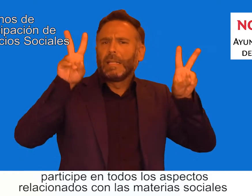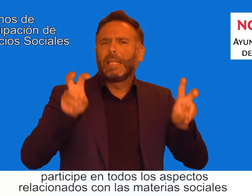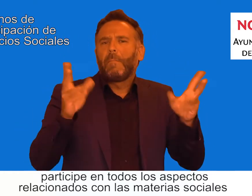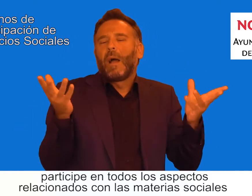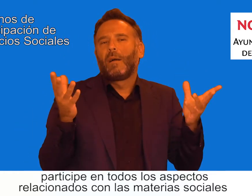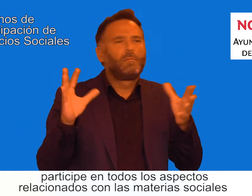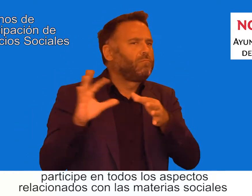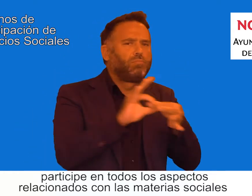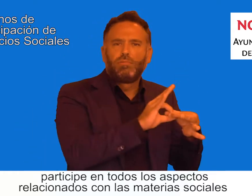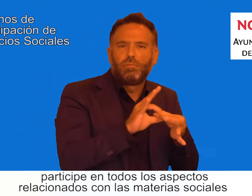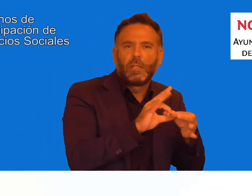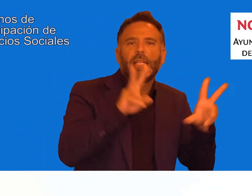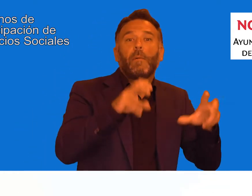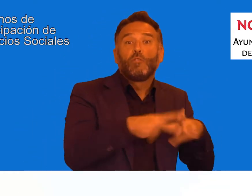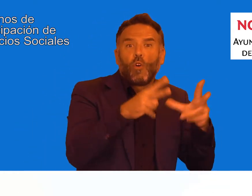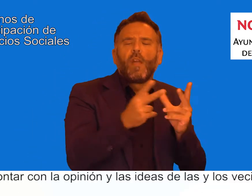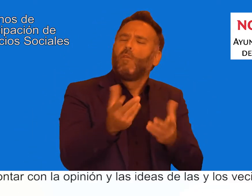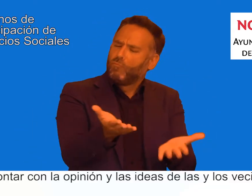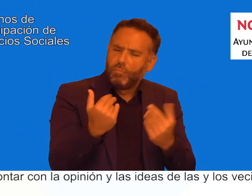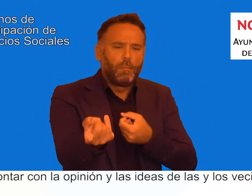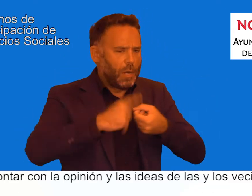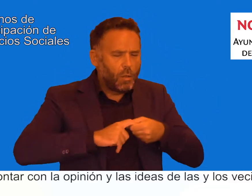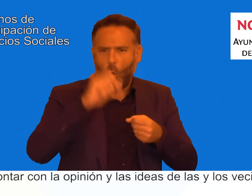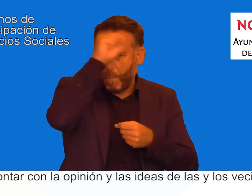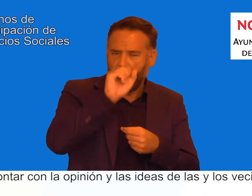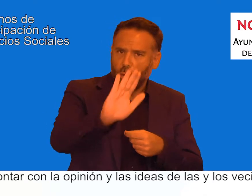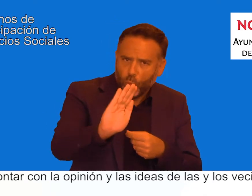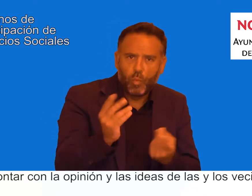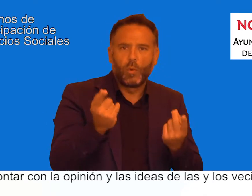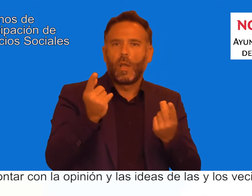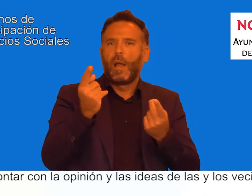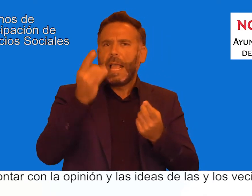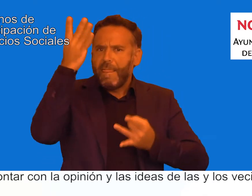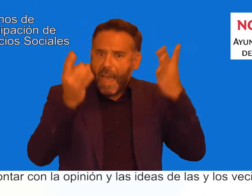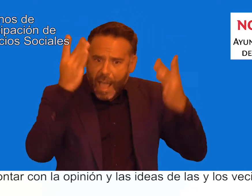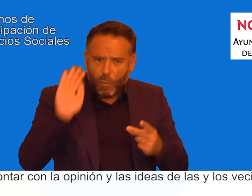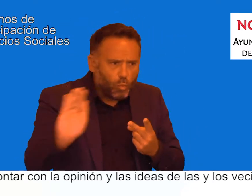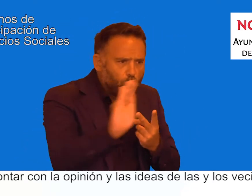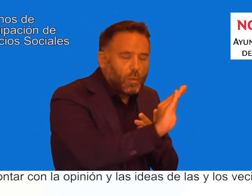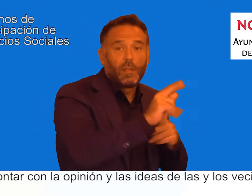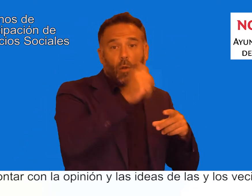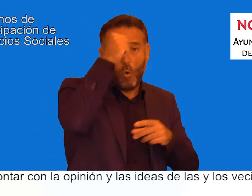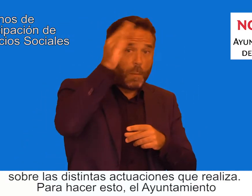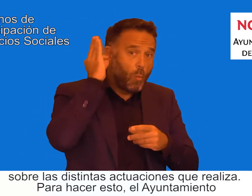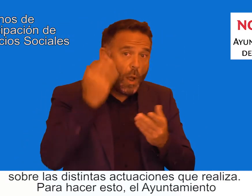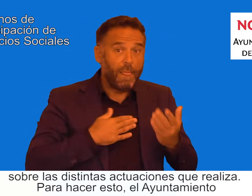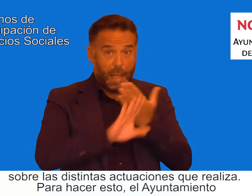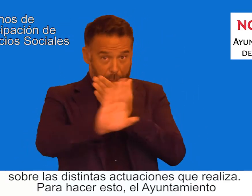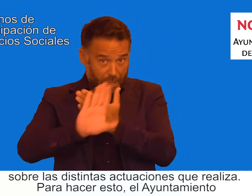materias sociales. Contar con la opinión y las ideas de las y los vecinos sobre las distintas actuaciones